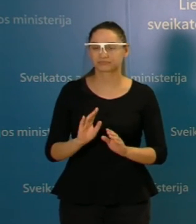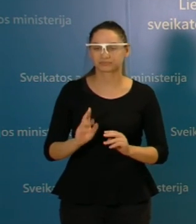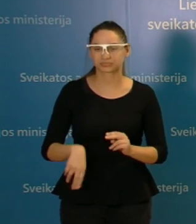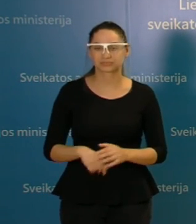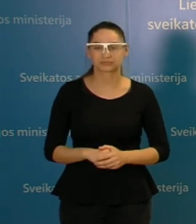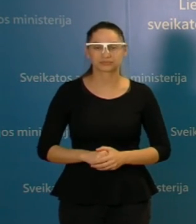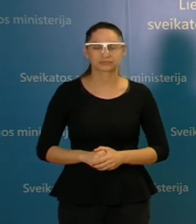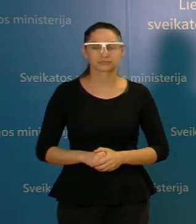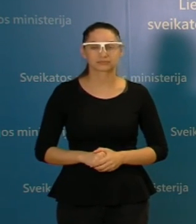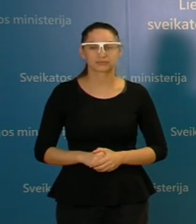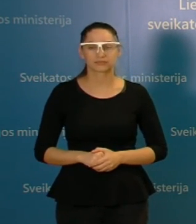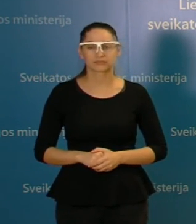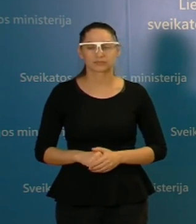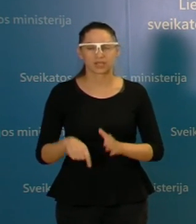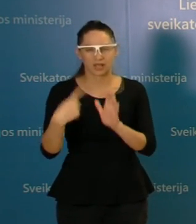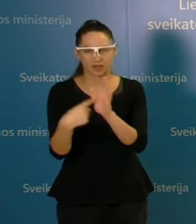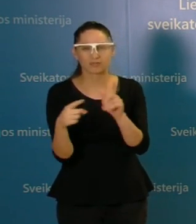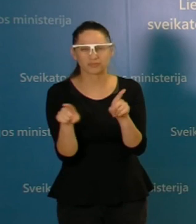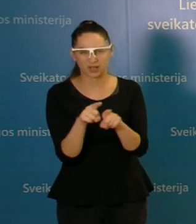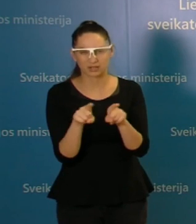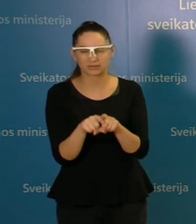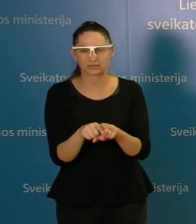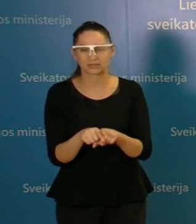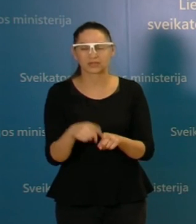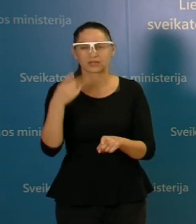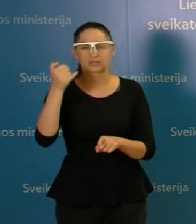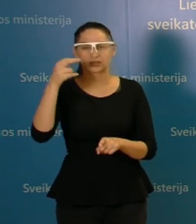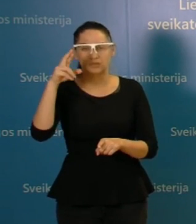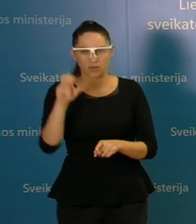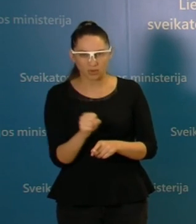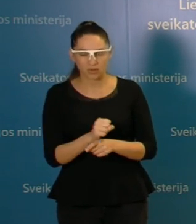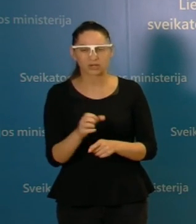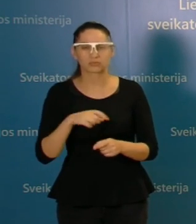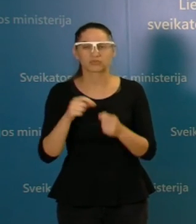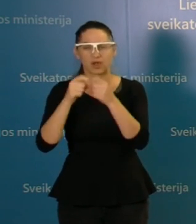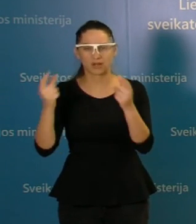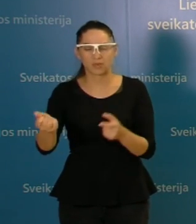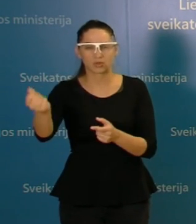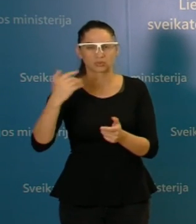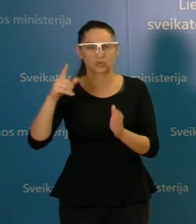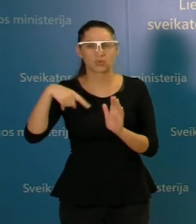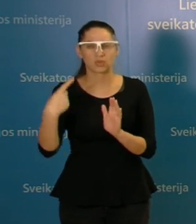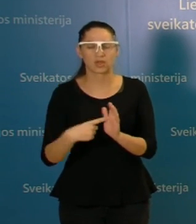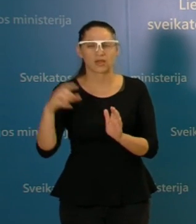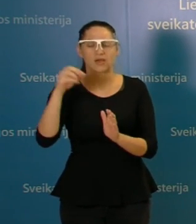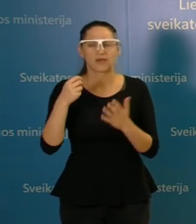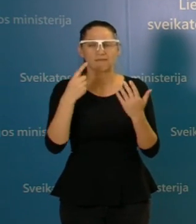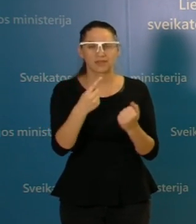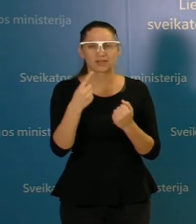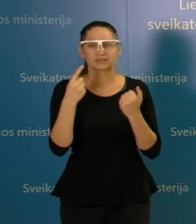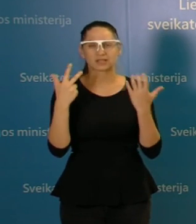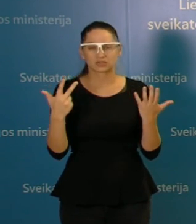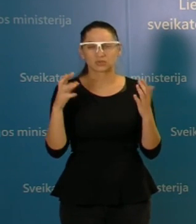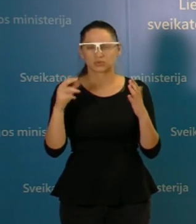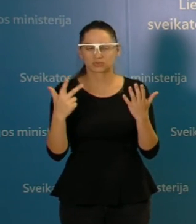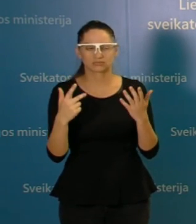Taip, tai labai panašus klausimas buvo ir iš Dainoras Karklytės, ir aš tu atsistas, tai dėl karštosius linijos apkrovų, tai aš manau,